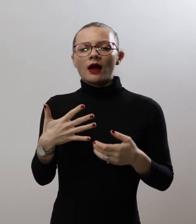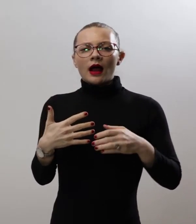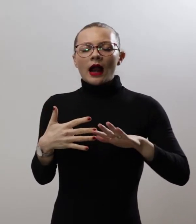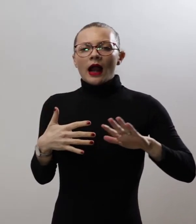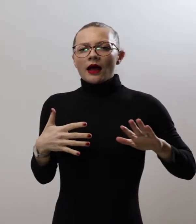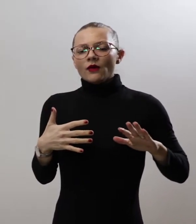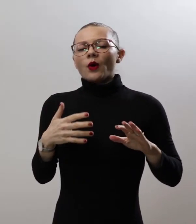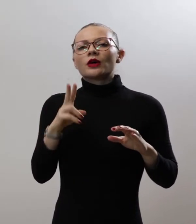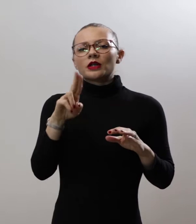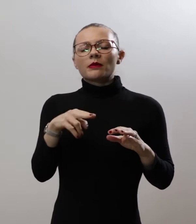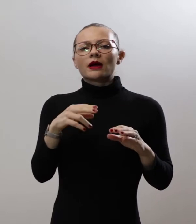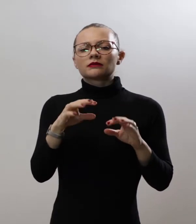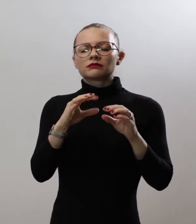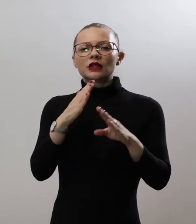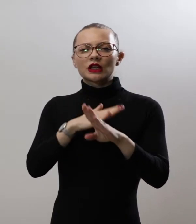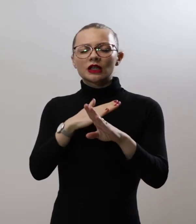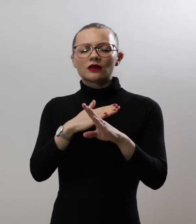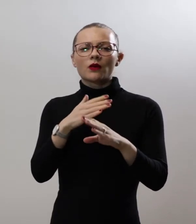држи стап подпрен на рамото